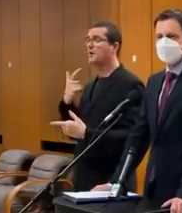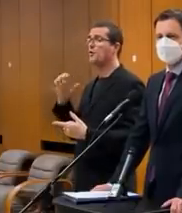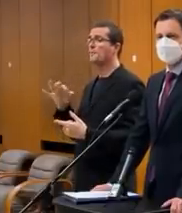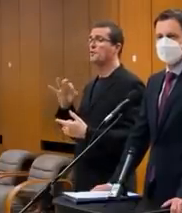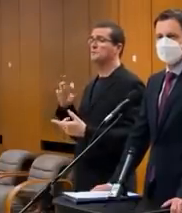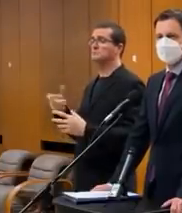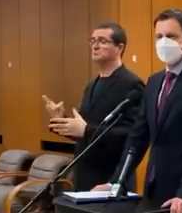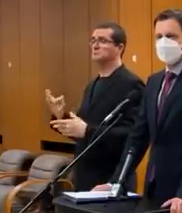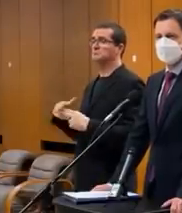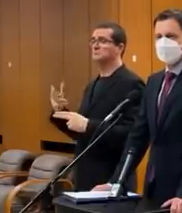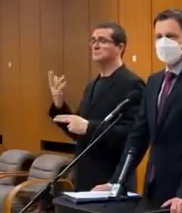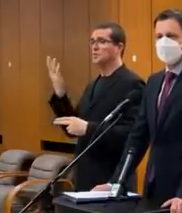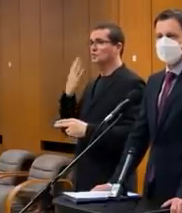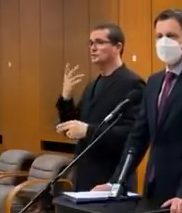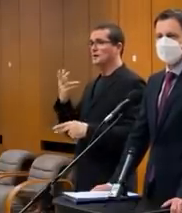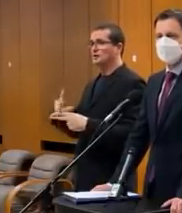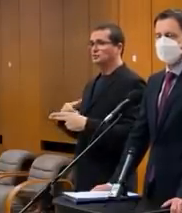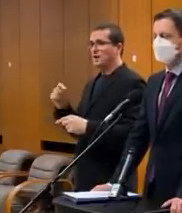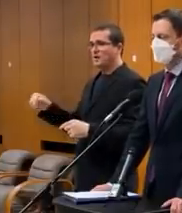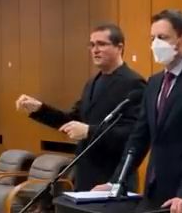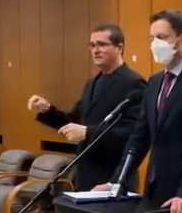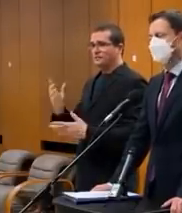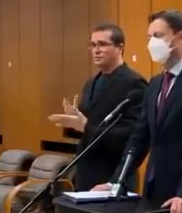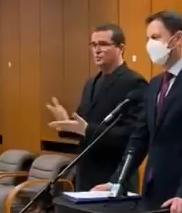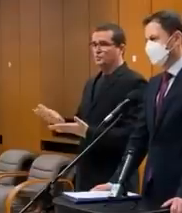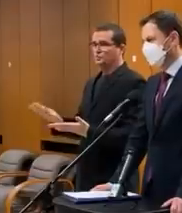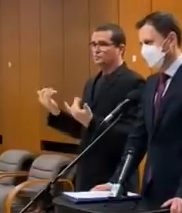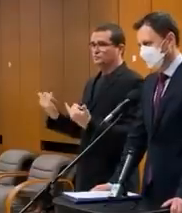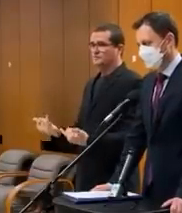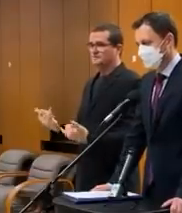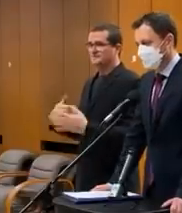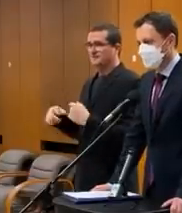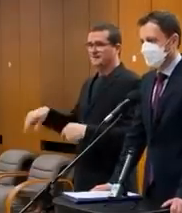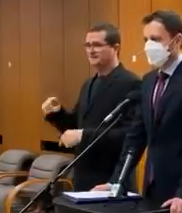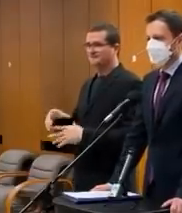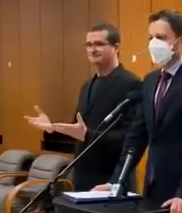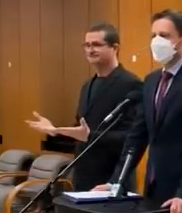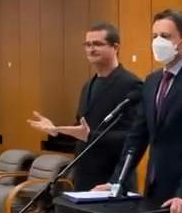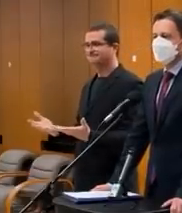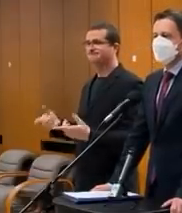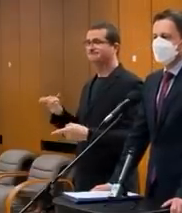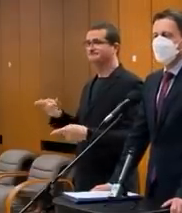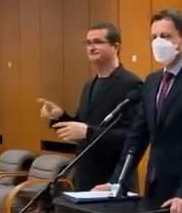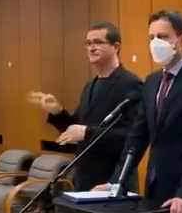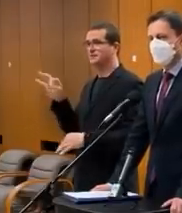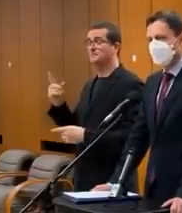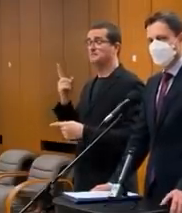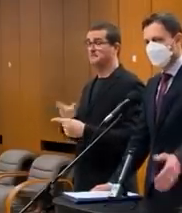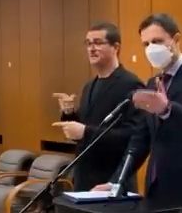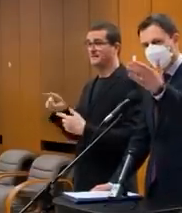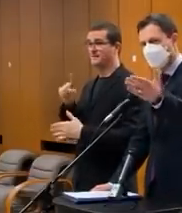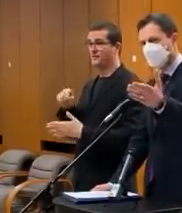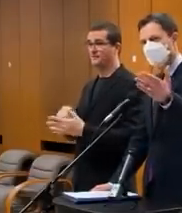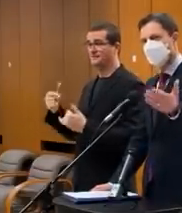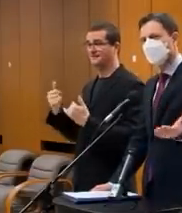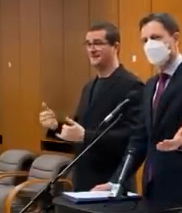reagovať. Zároveň sme to určili na pár krajín, ktoré jednoducho nezahadujú viacere, kde sa akurálne ten variant zistil. To je presne tá otázka,